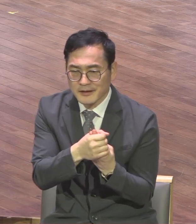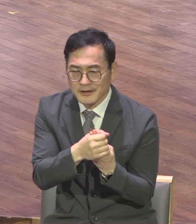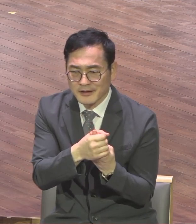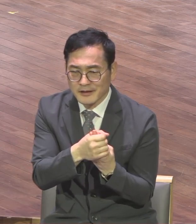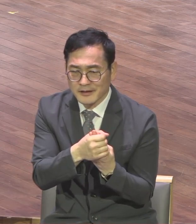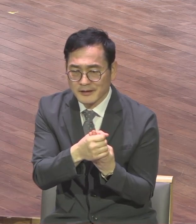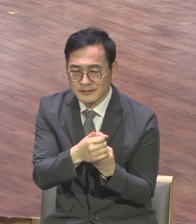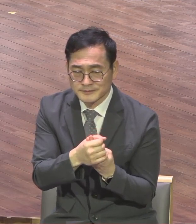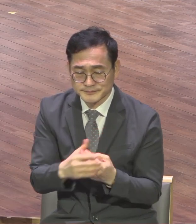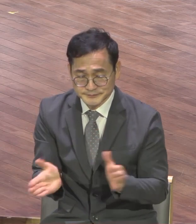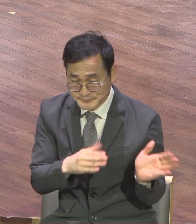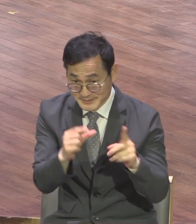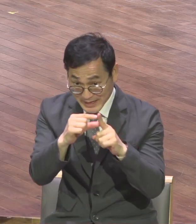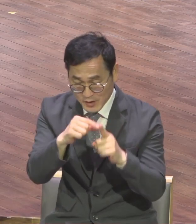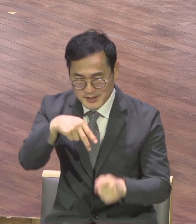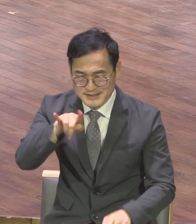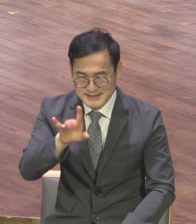살아있는 게 사명이 있는 거예요